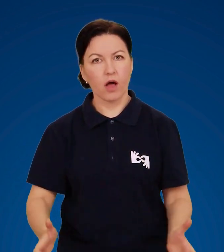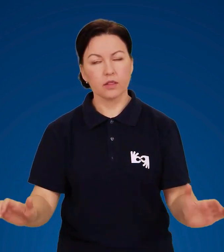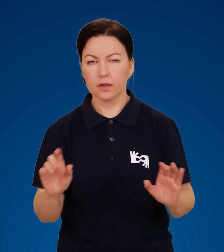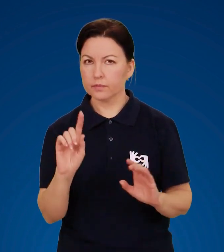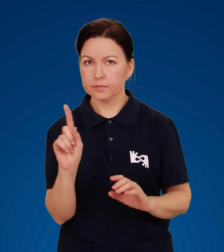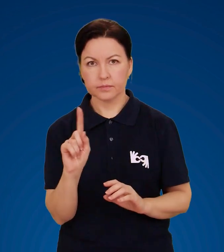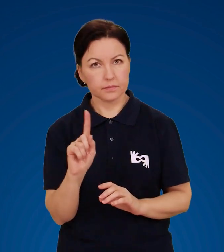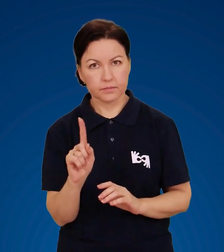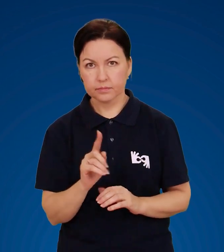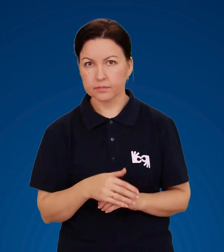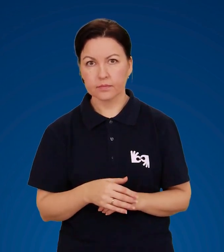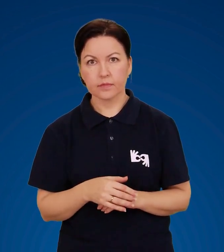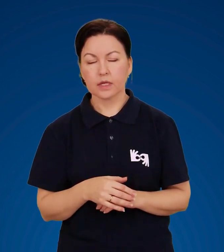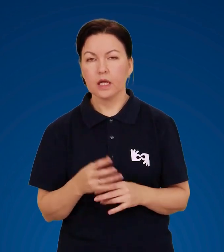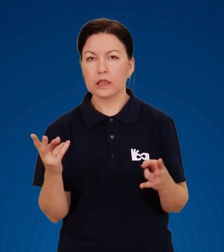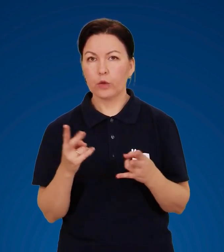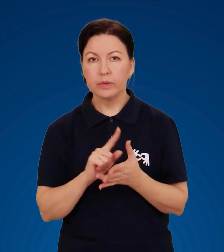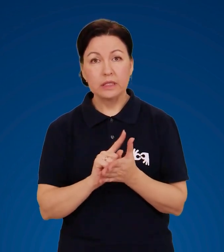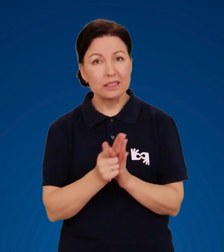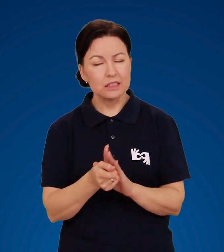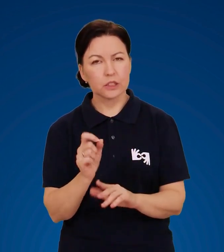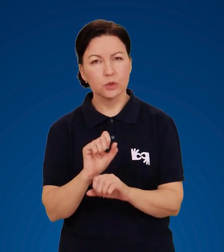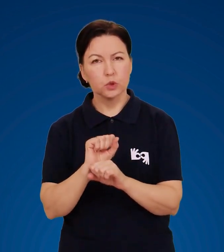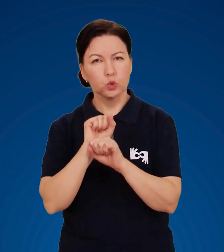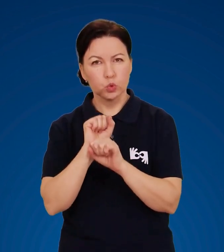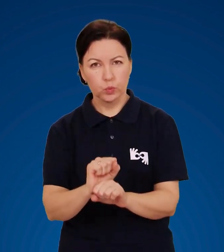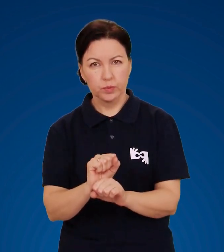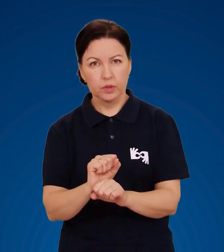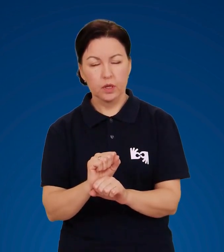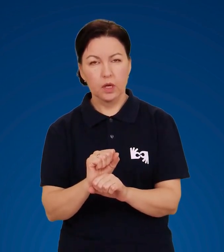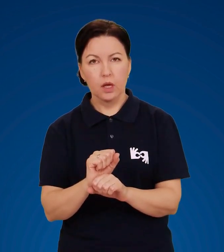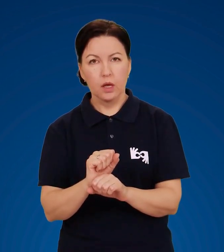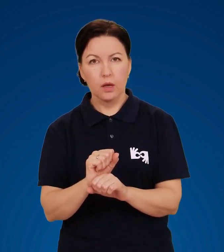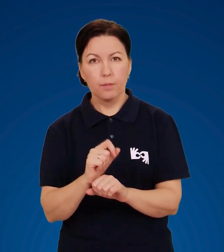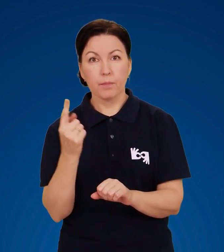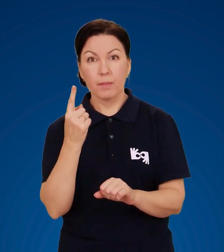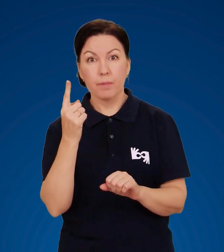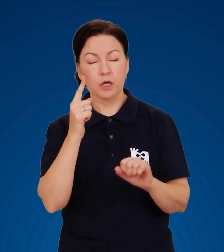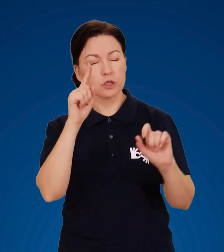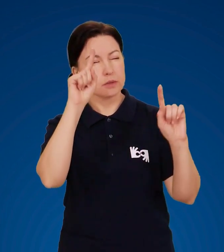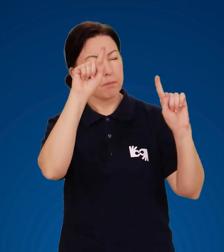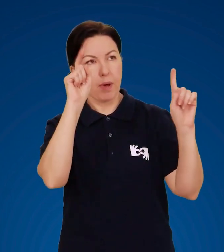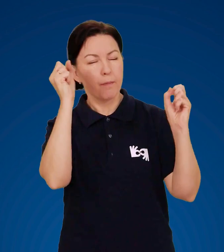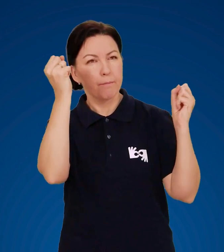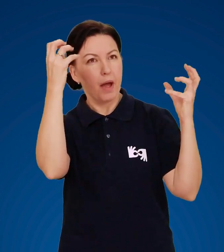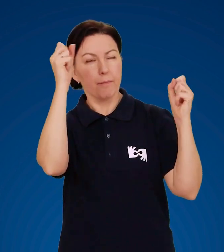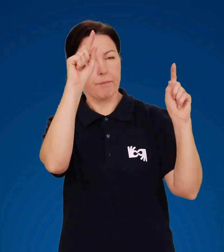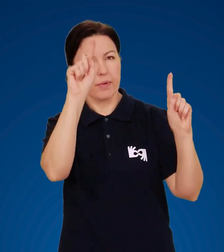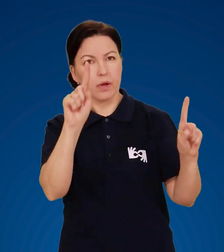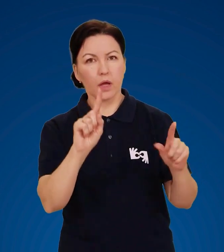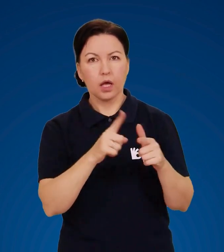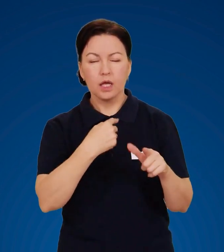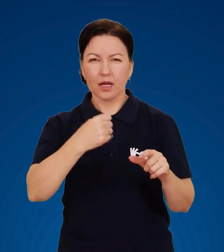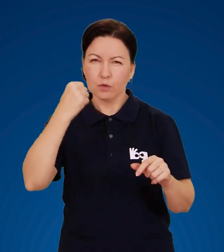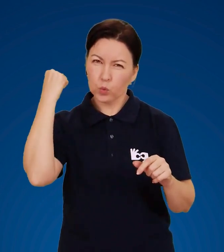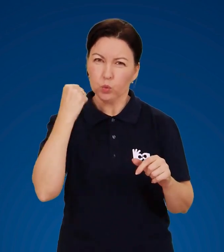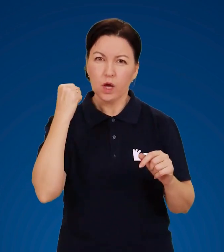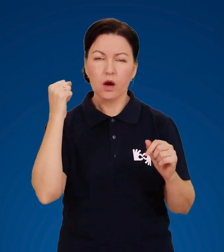митися у ваннах. Необхідно негайно припинити це при перших спалахах блискавиць чи